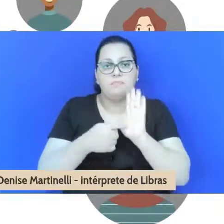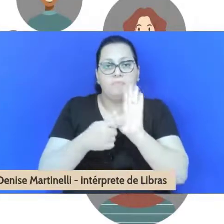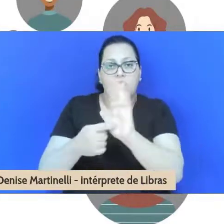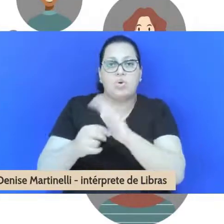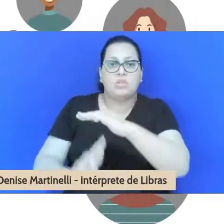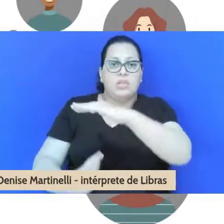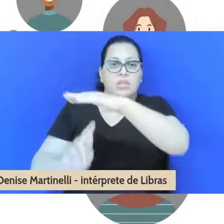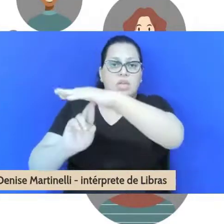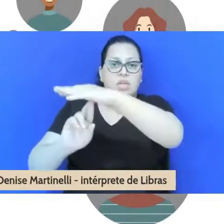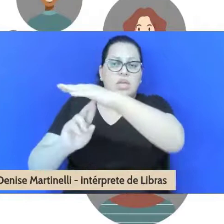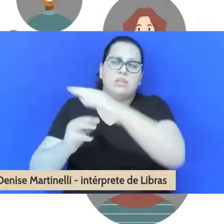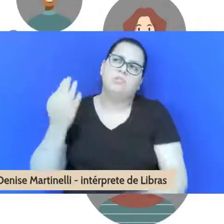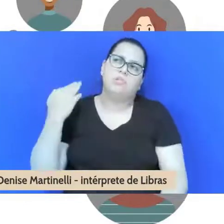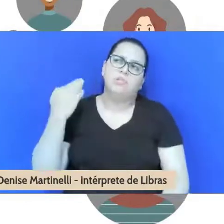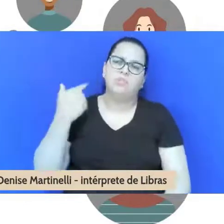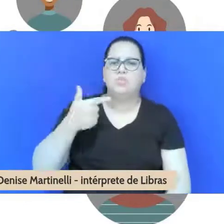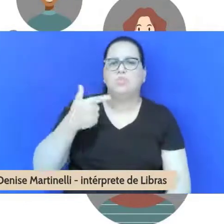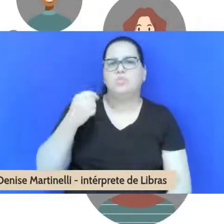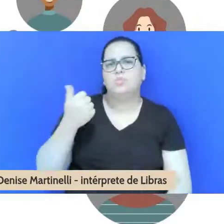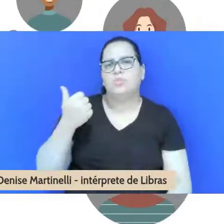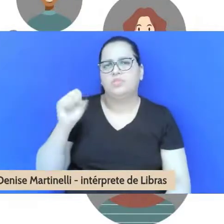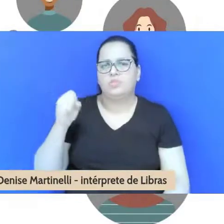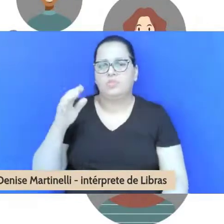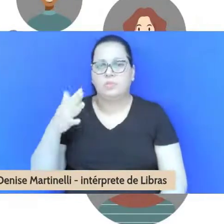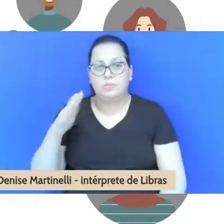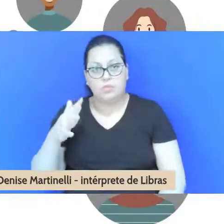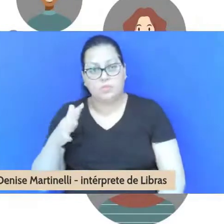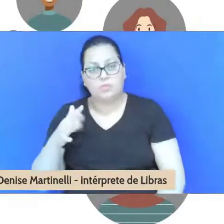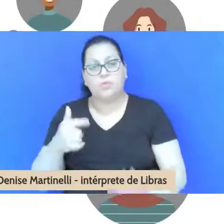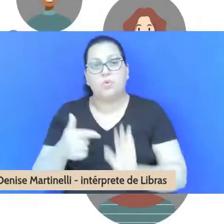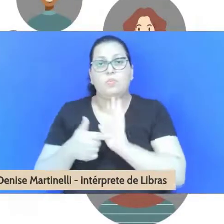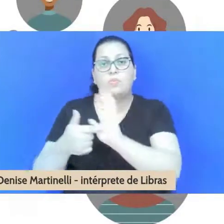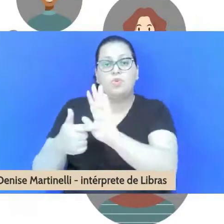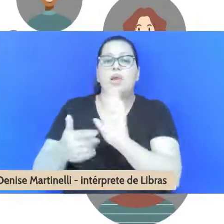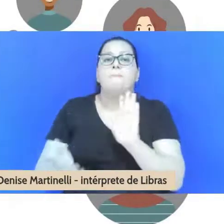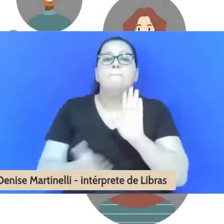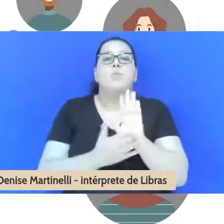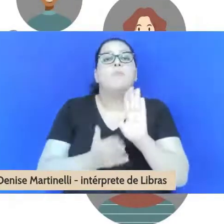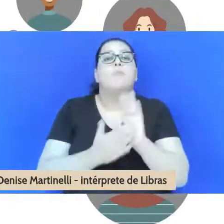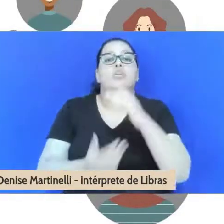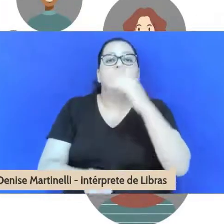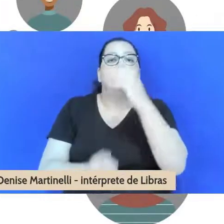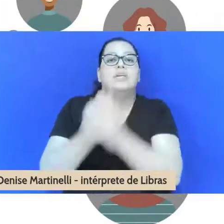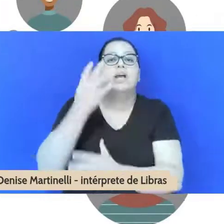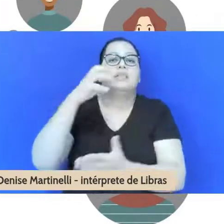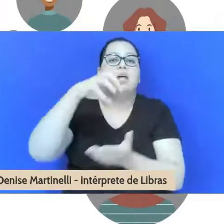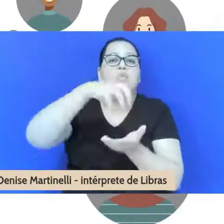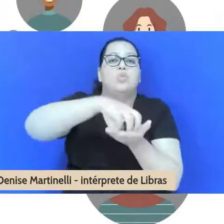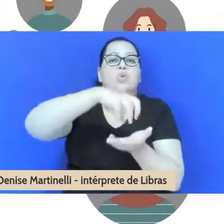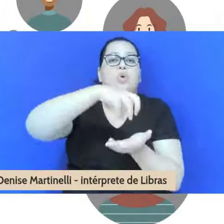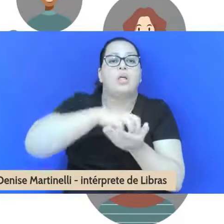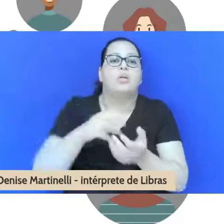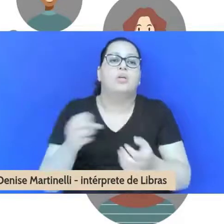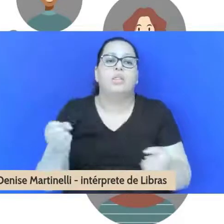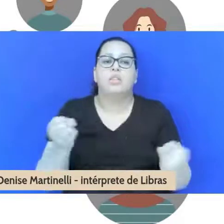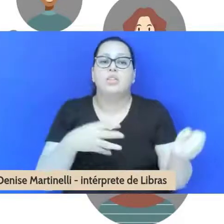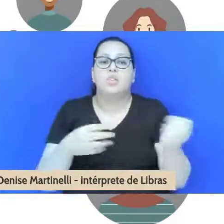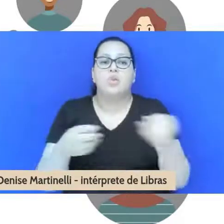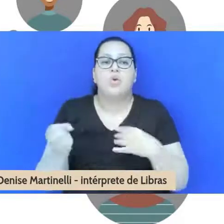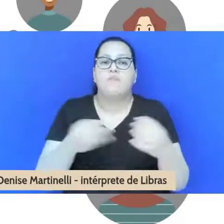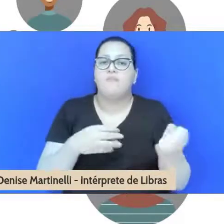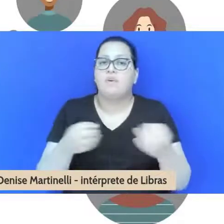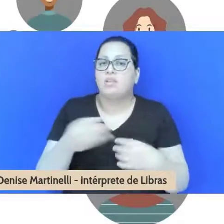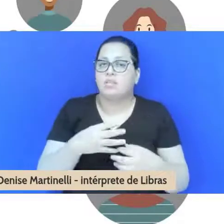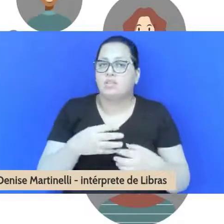idos de 2018, uma proposta de criação de um núcleo de inovação dentro da